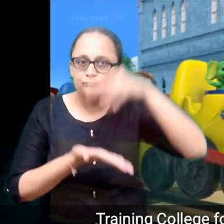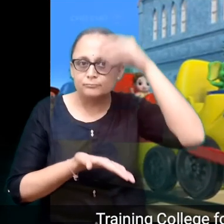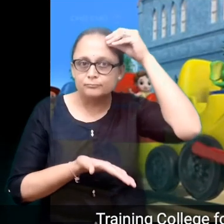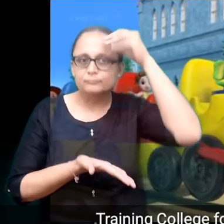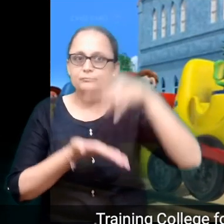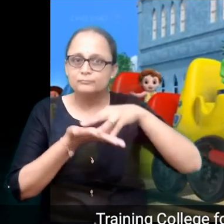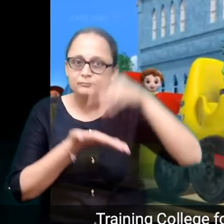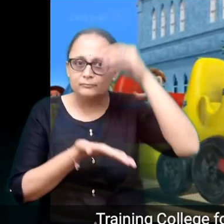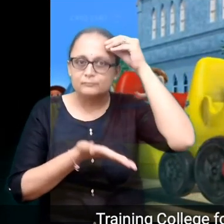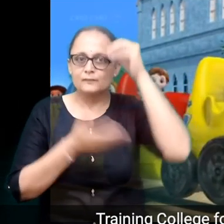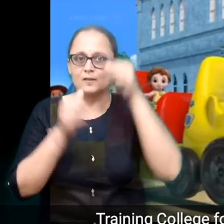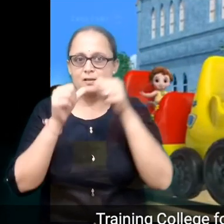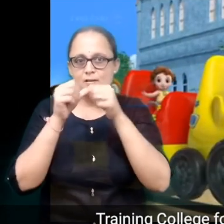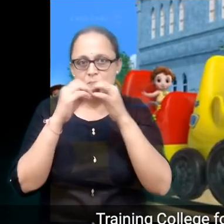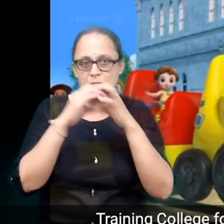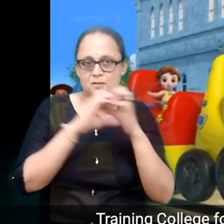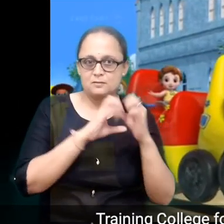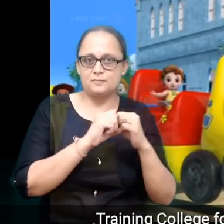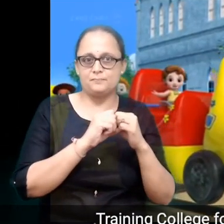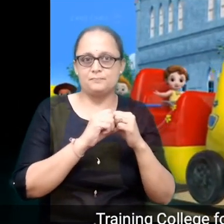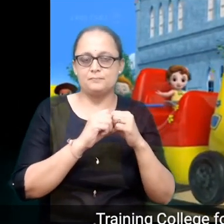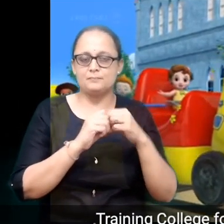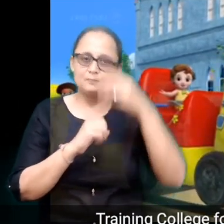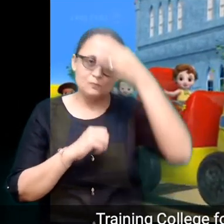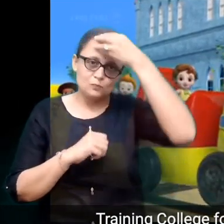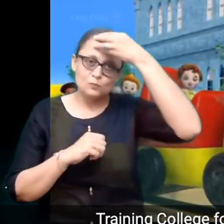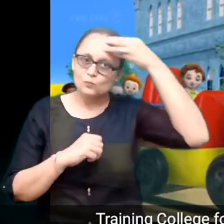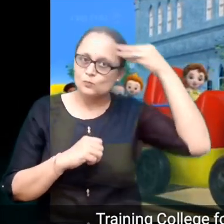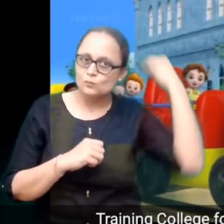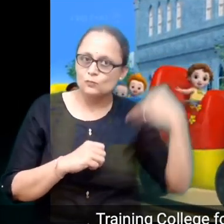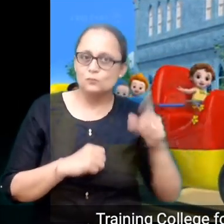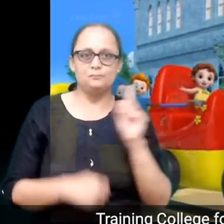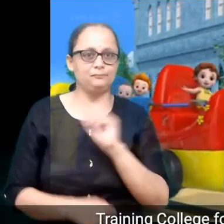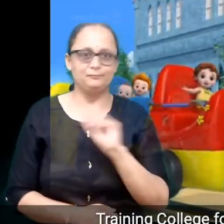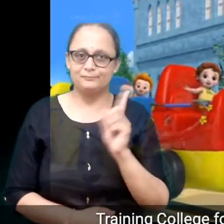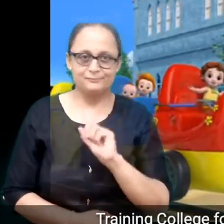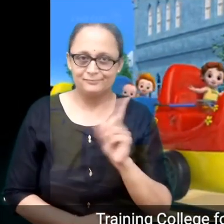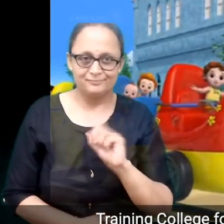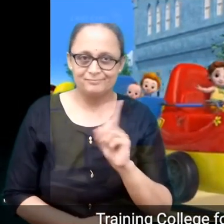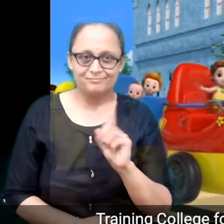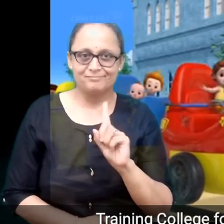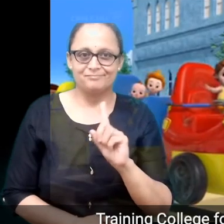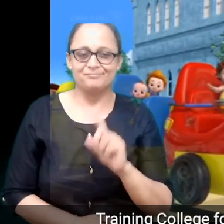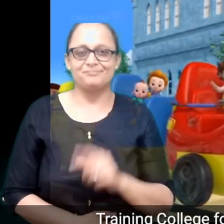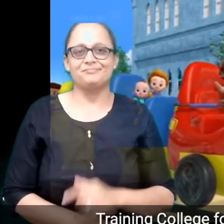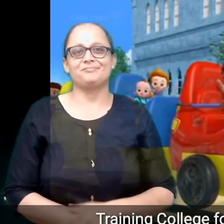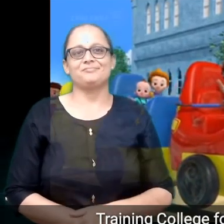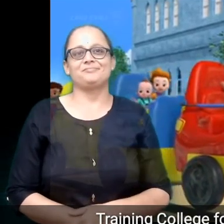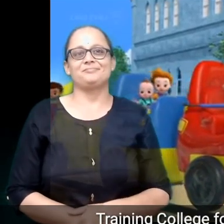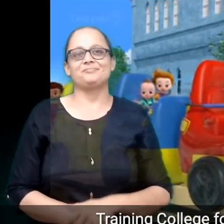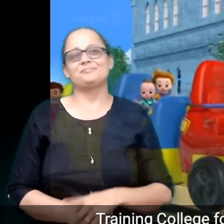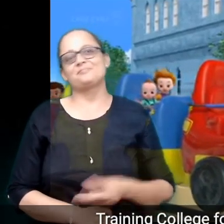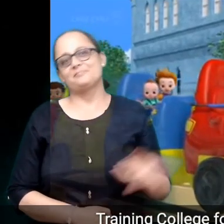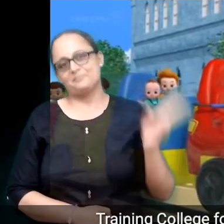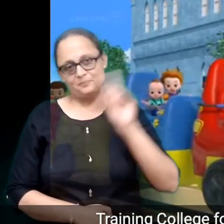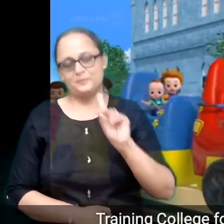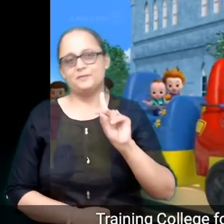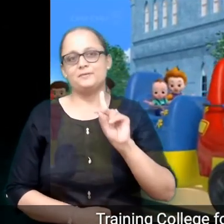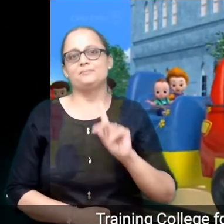Si, कि को एपी सिरी बुली नजयता स्वारी माली